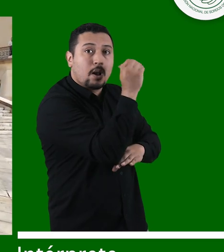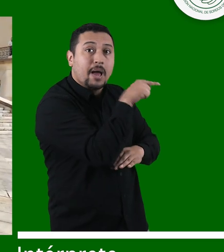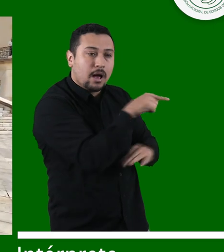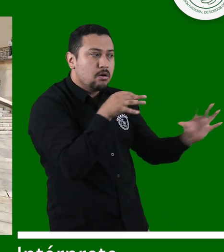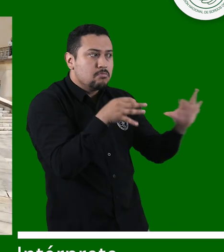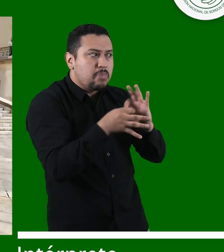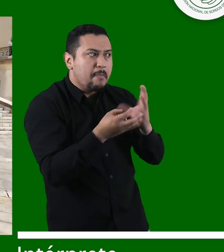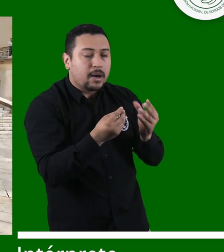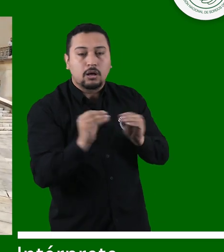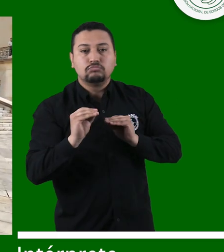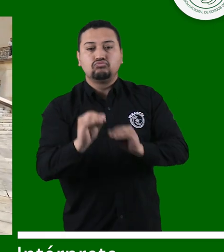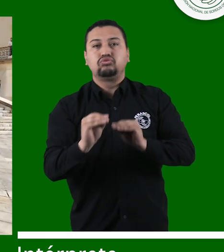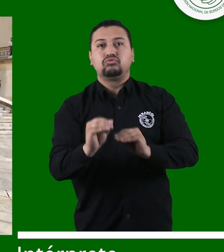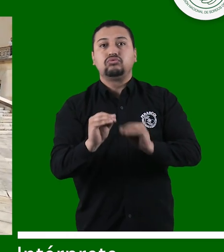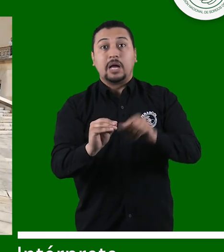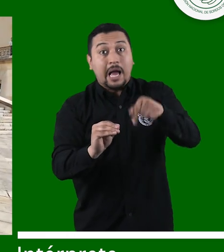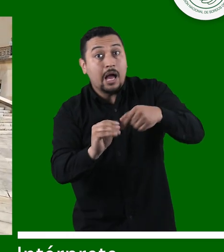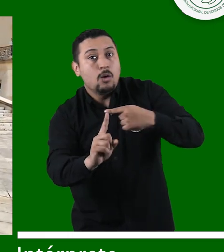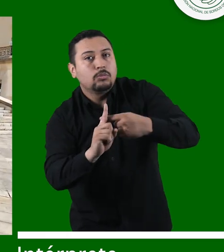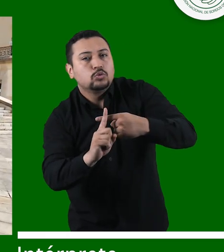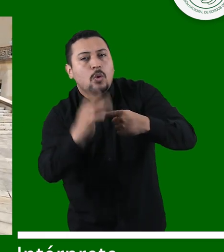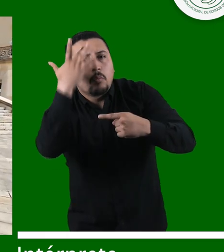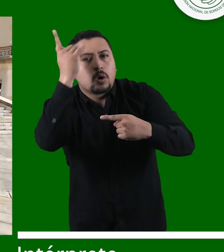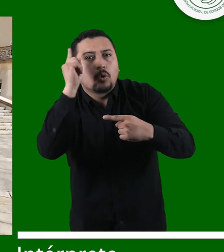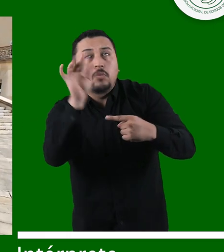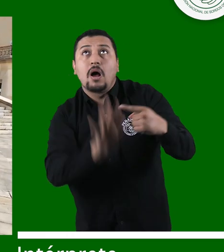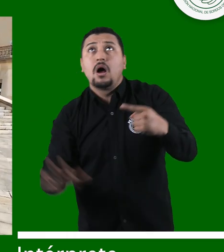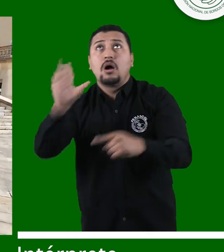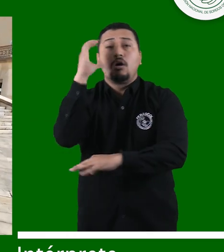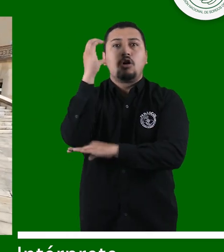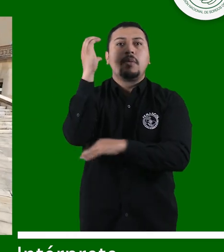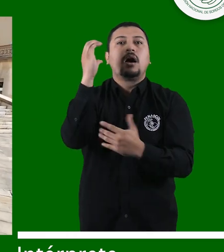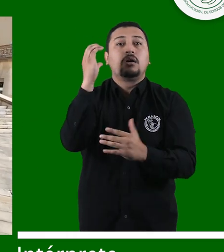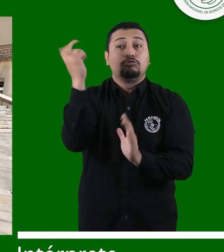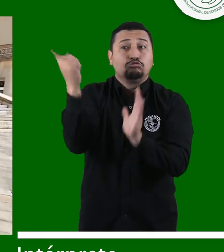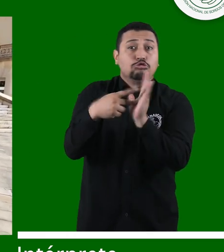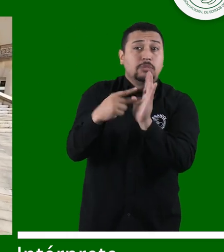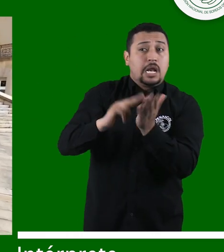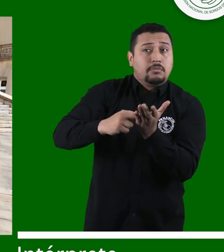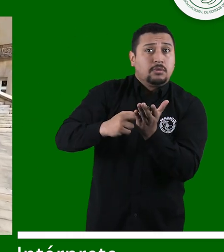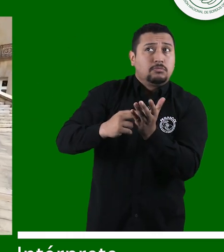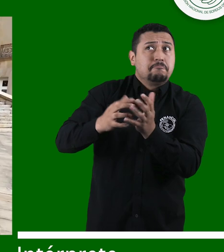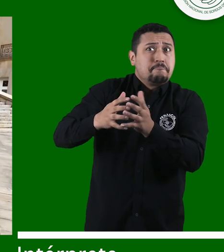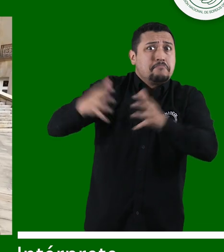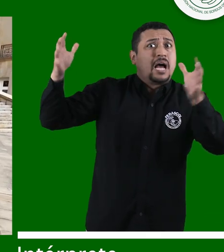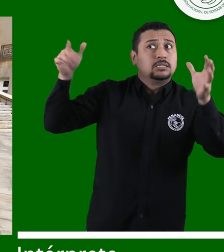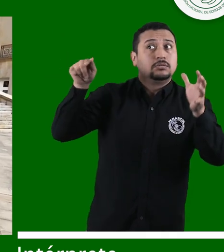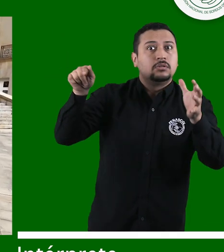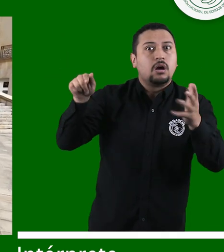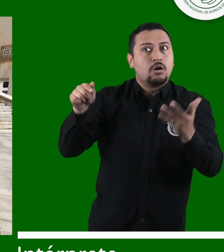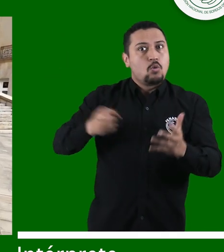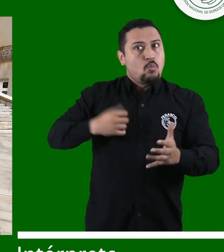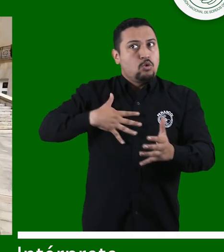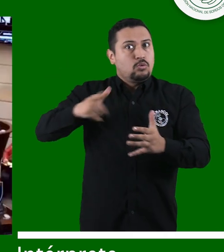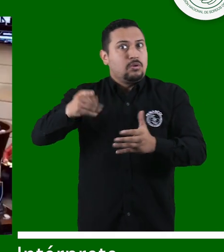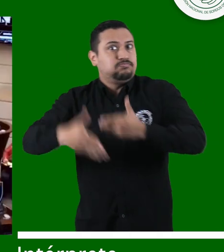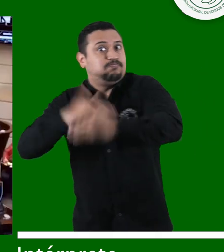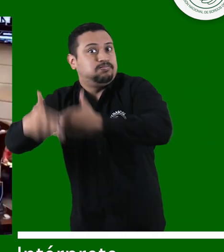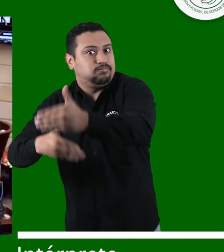también se ve beneficiado porque el país tiene más de 2.000 intérpretes de lengua de señas que hoy también buscan oportunidades en el país. Este informe de